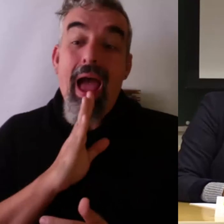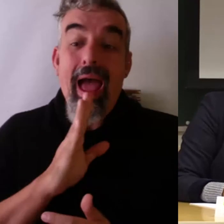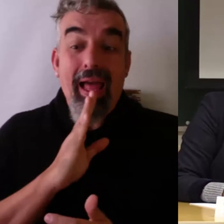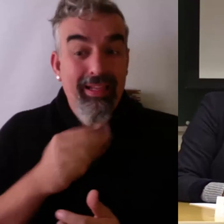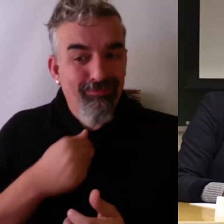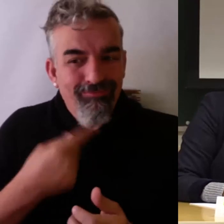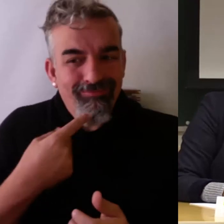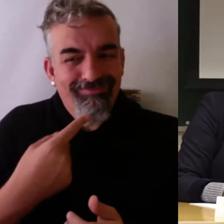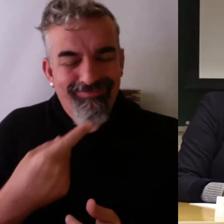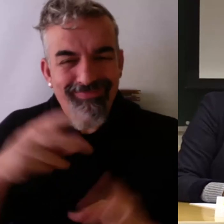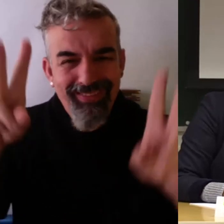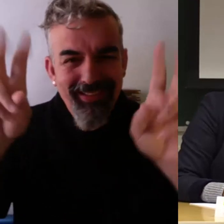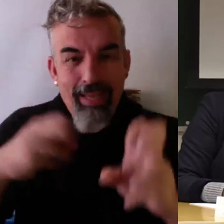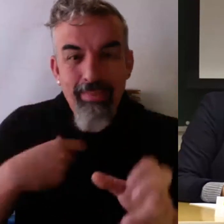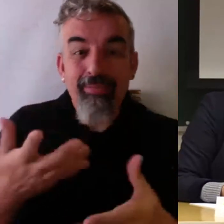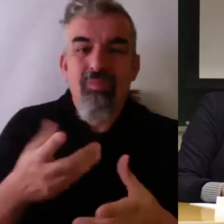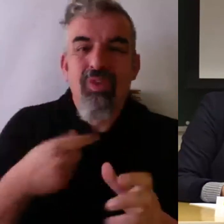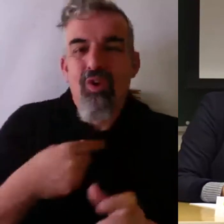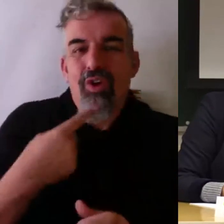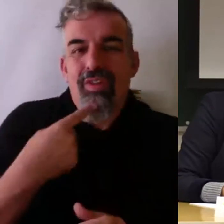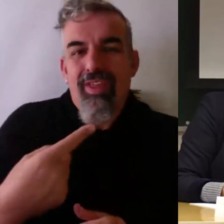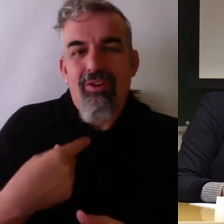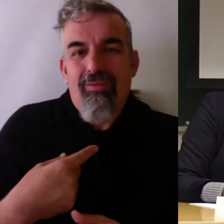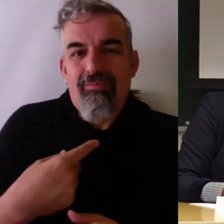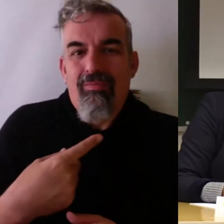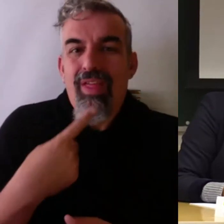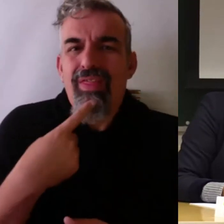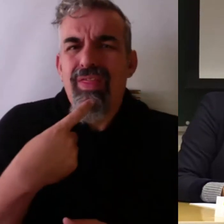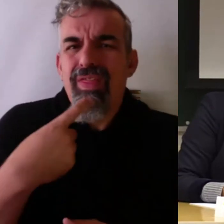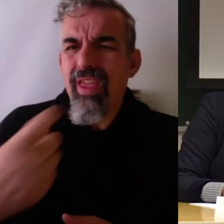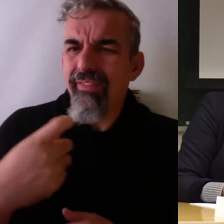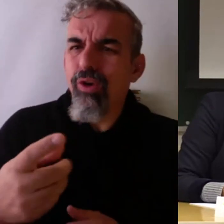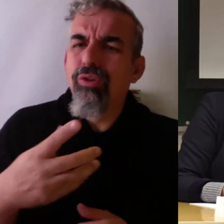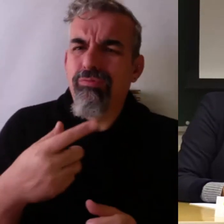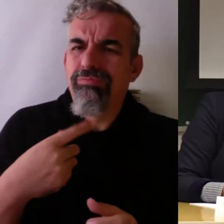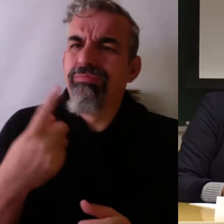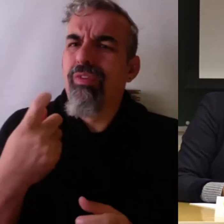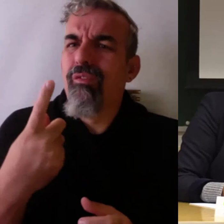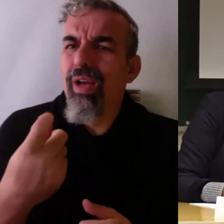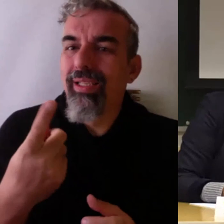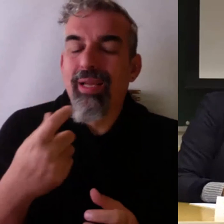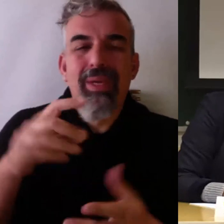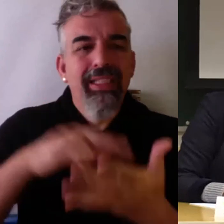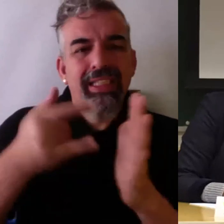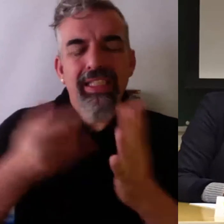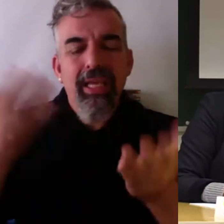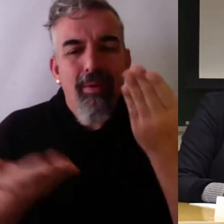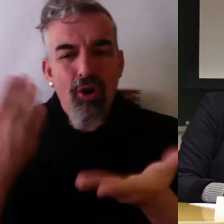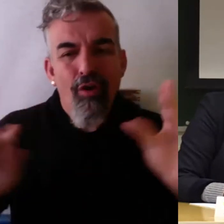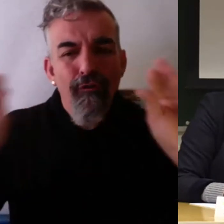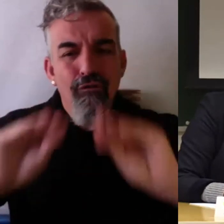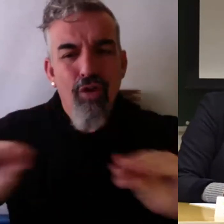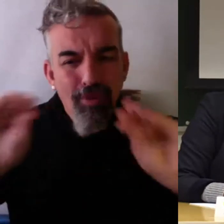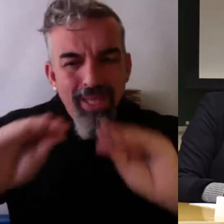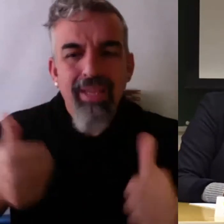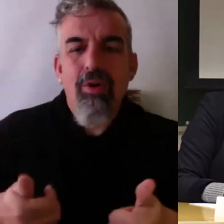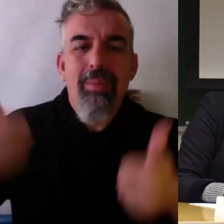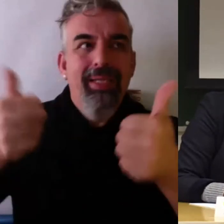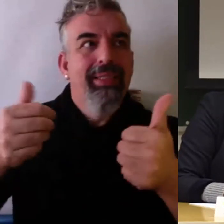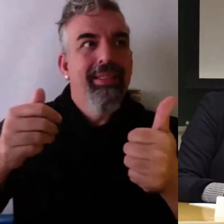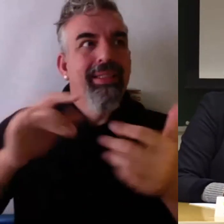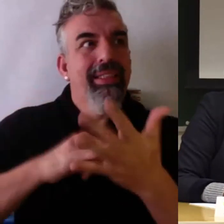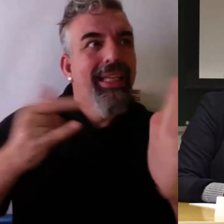cuando digo que tenemos dificultad para llevar a cabo un sistema, un sistema de evaluación más formativo, más variado, más